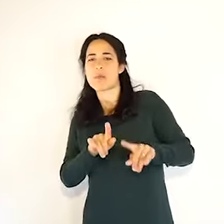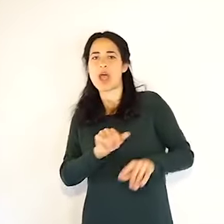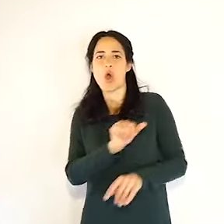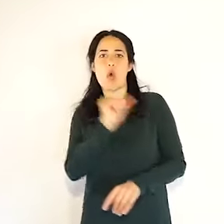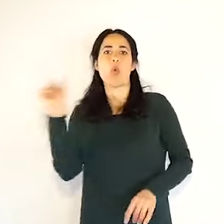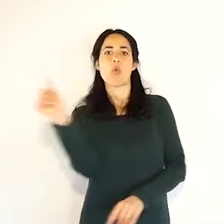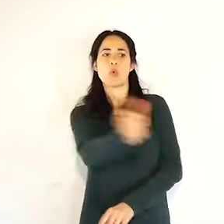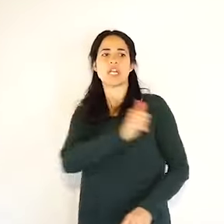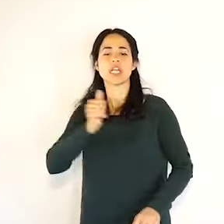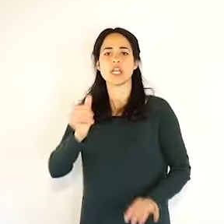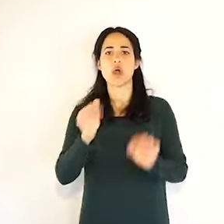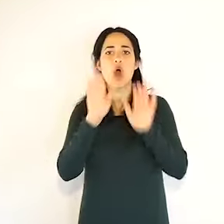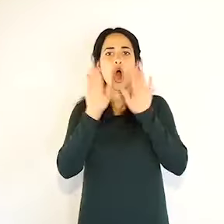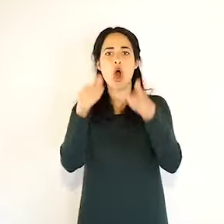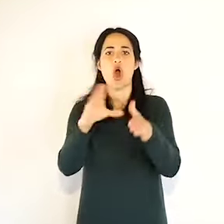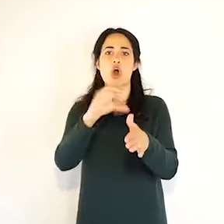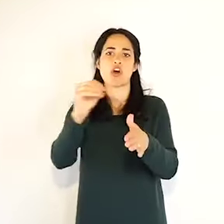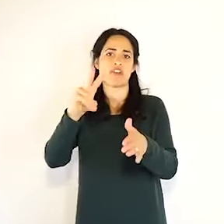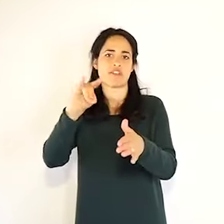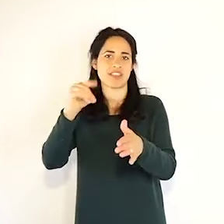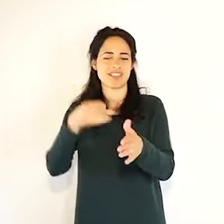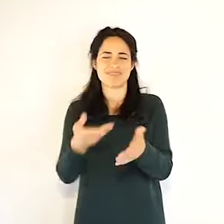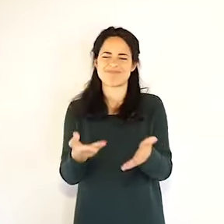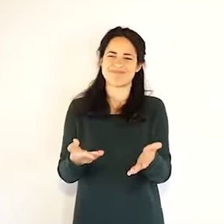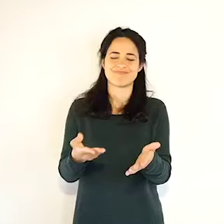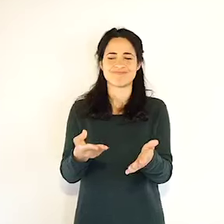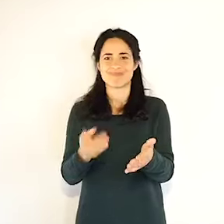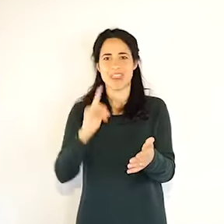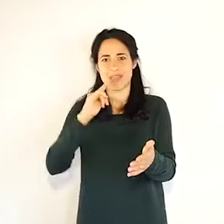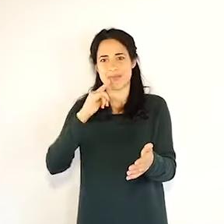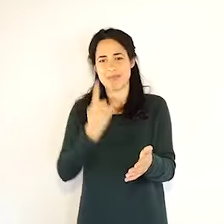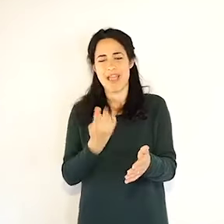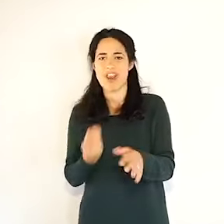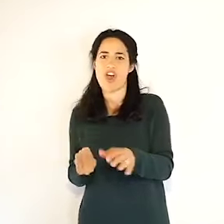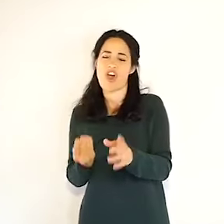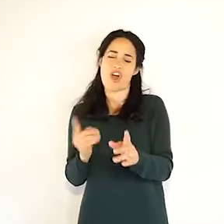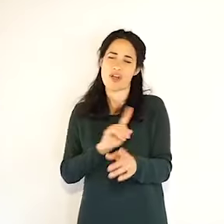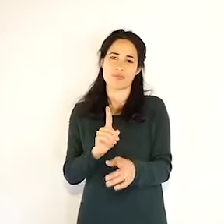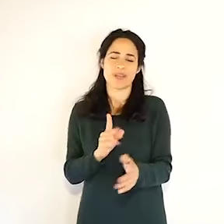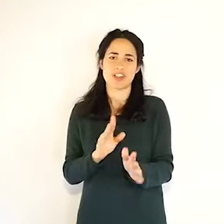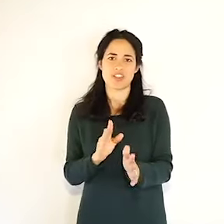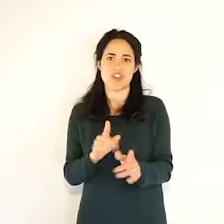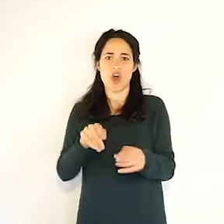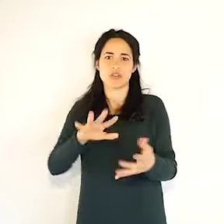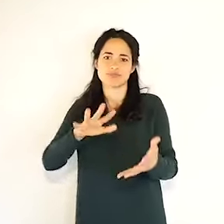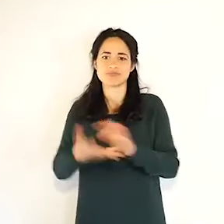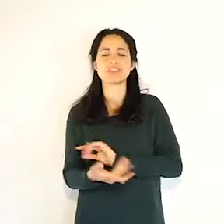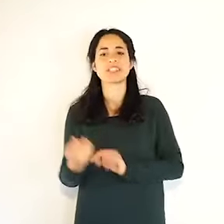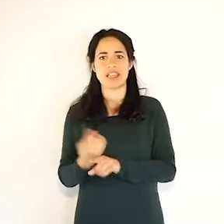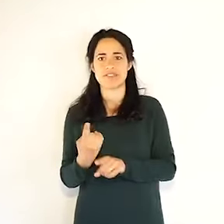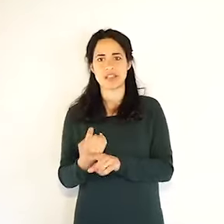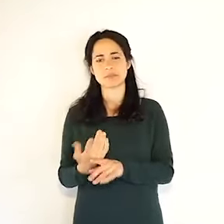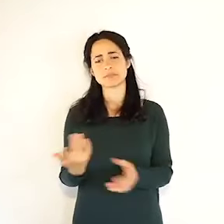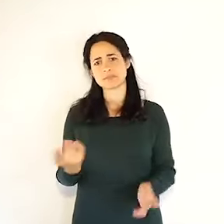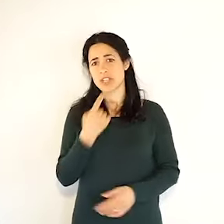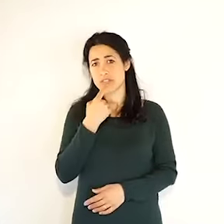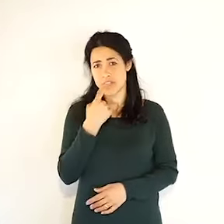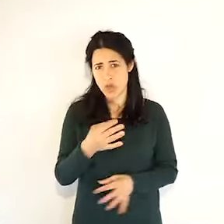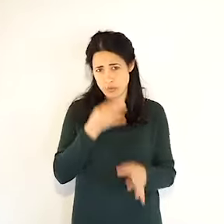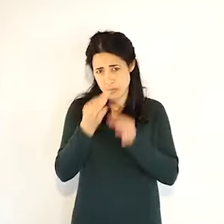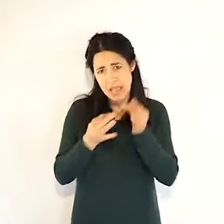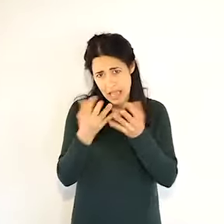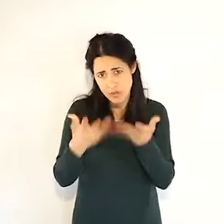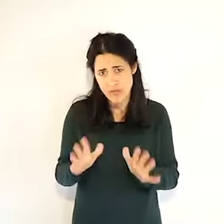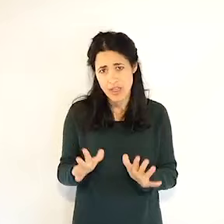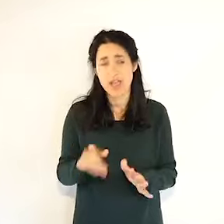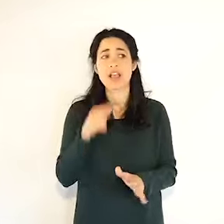occupare di attività che non sono legate all'emergenza virus